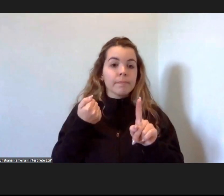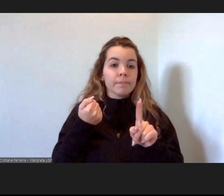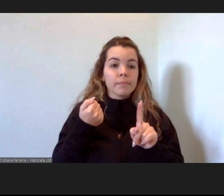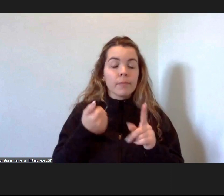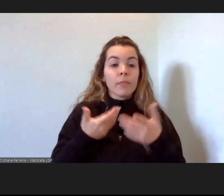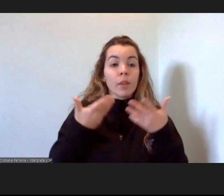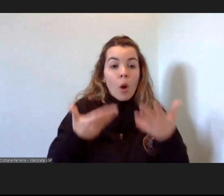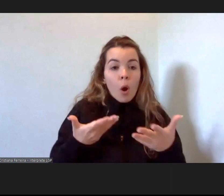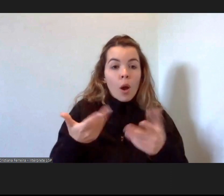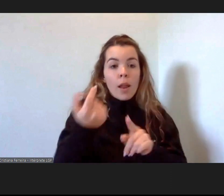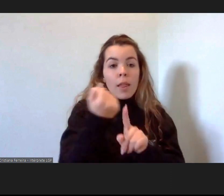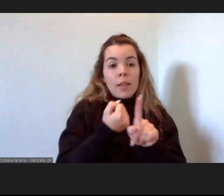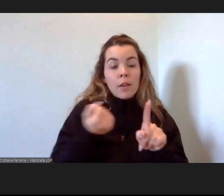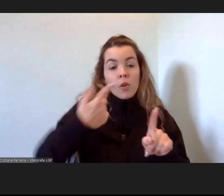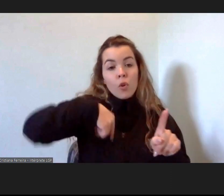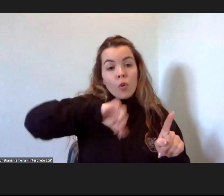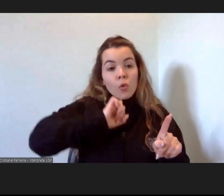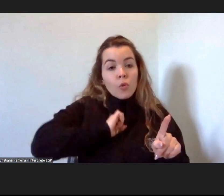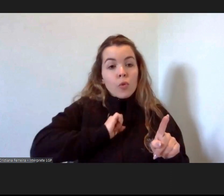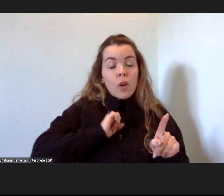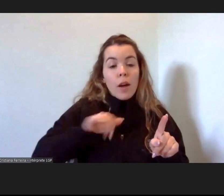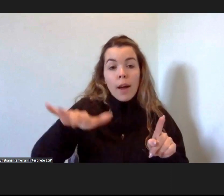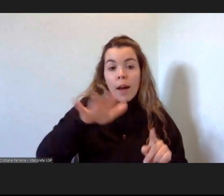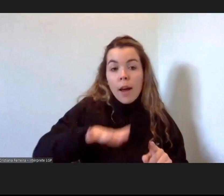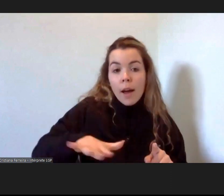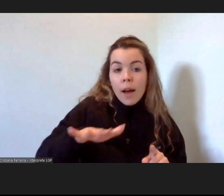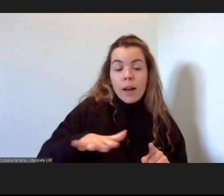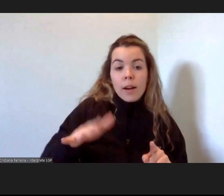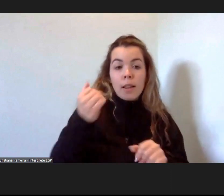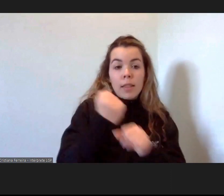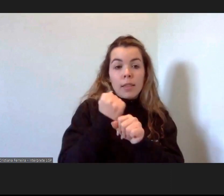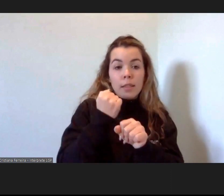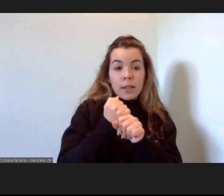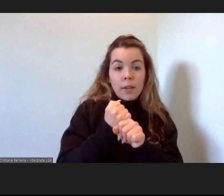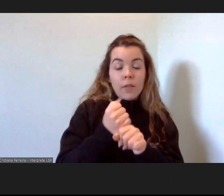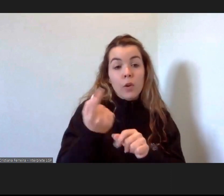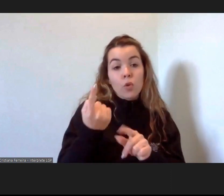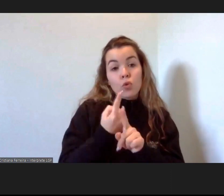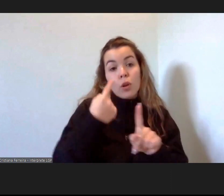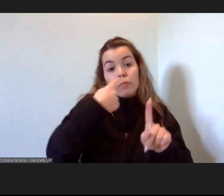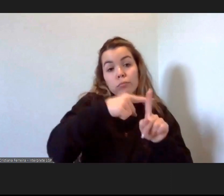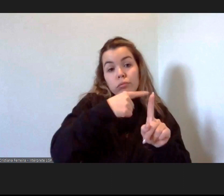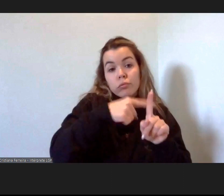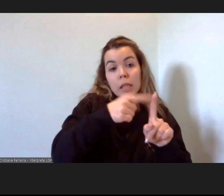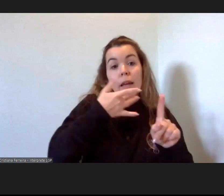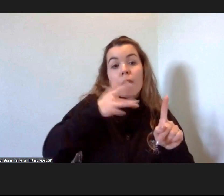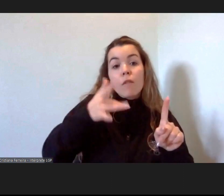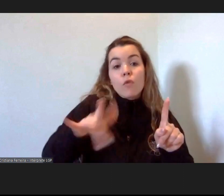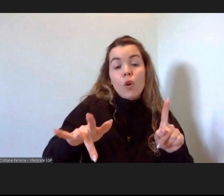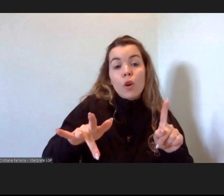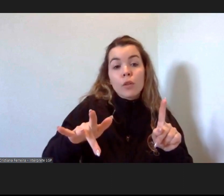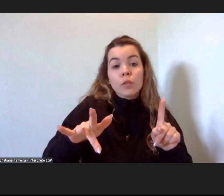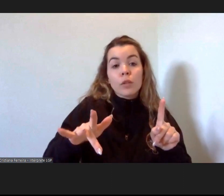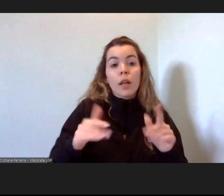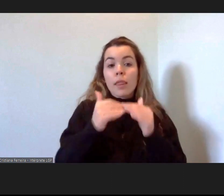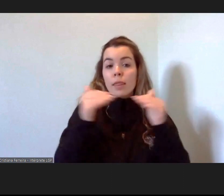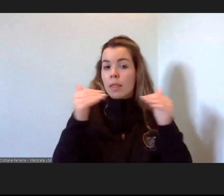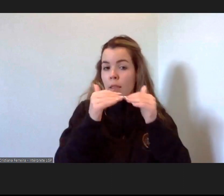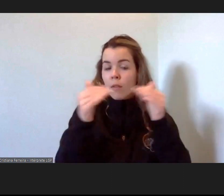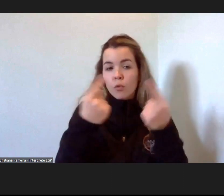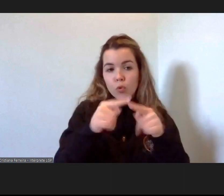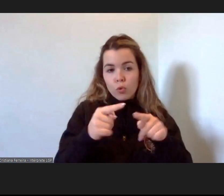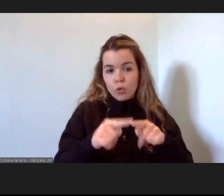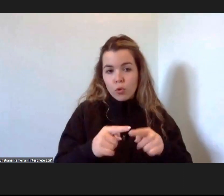desafio a nível de mercado de trabalho e as mais-valias dos imigrantes situam-se a vários níveis. Primeiro,